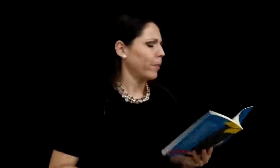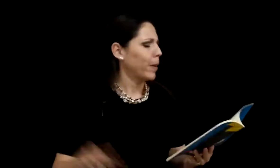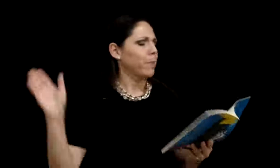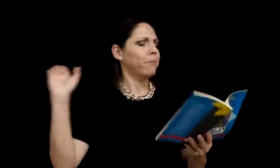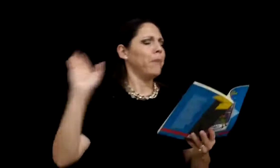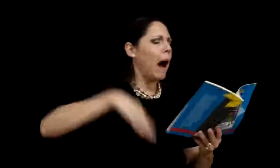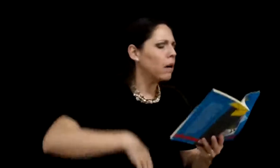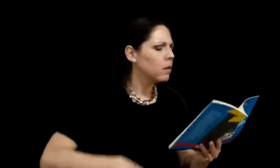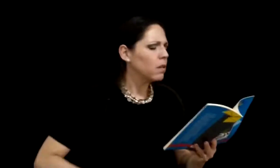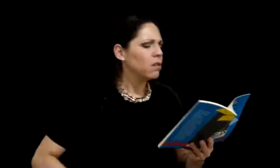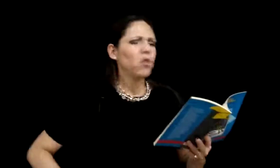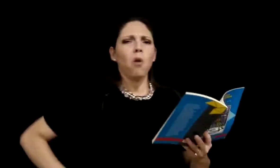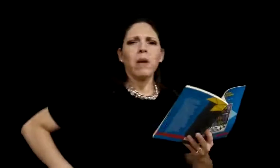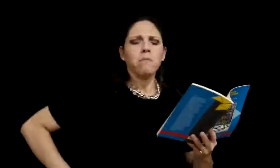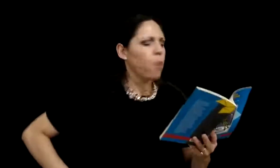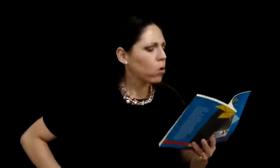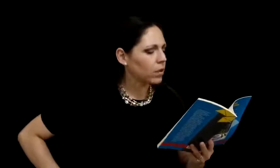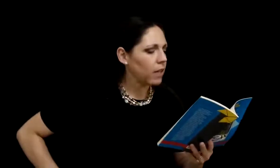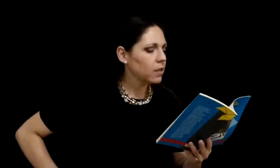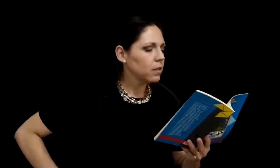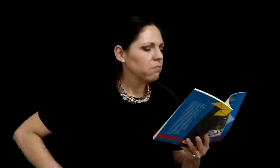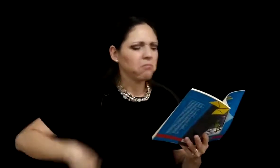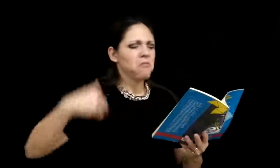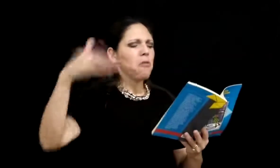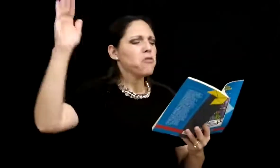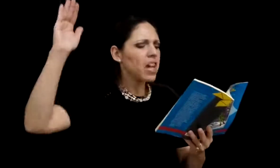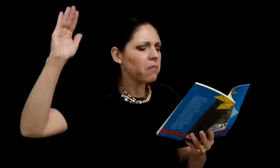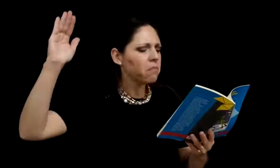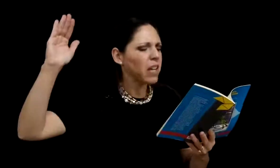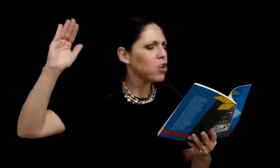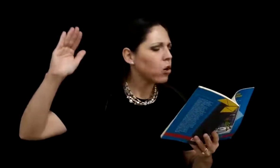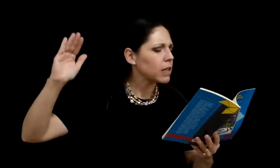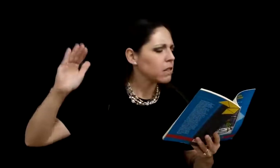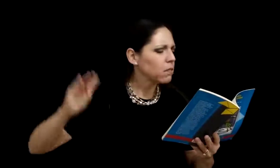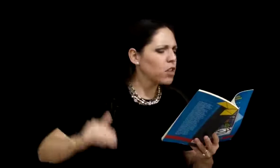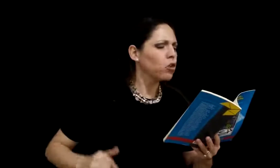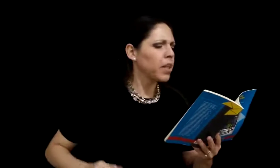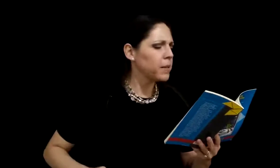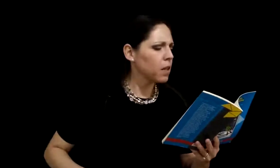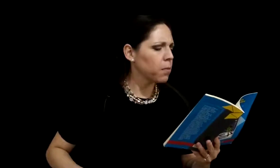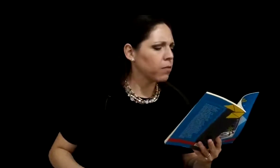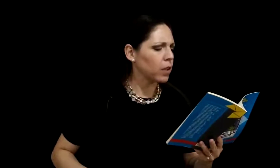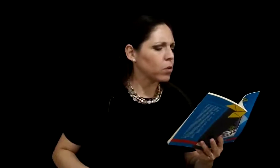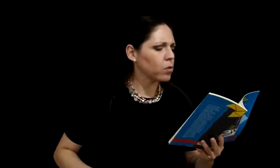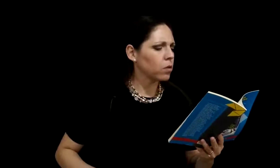Bah, no me importa, huyan, mediocres, que no quieren ser perfectos,